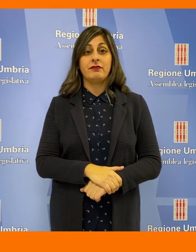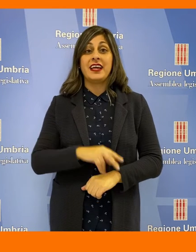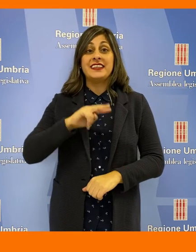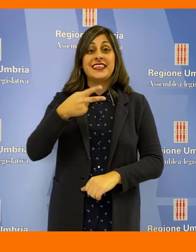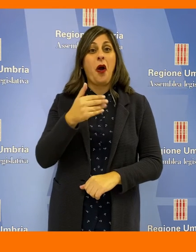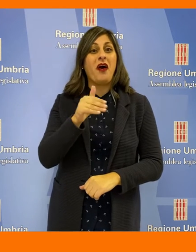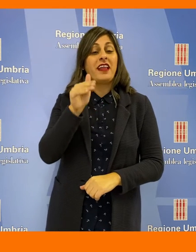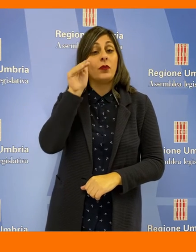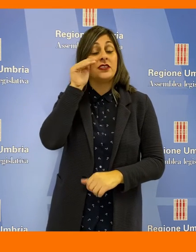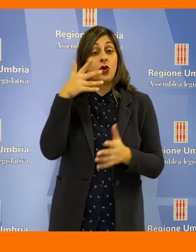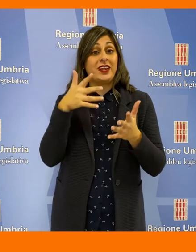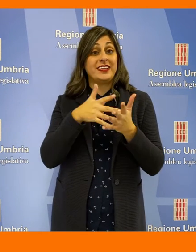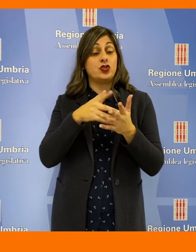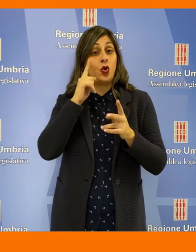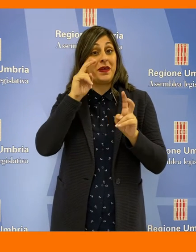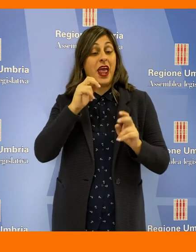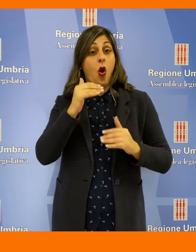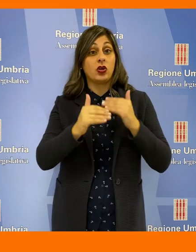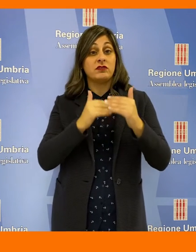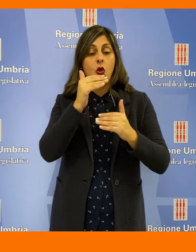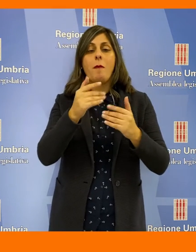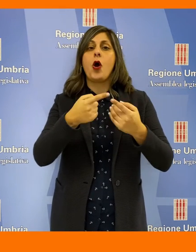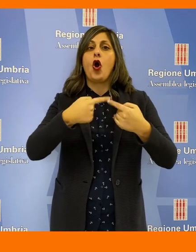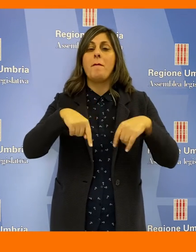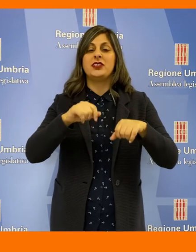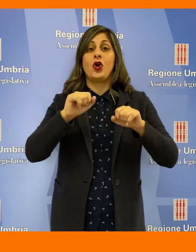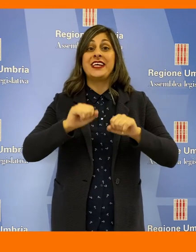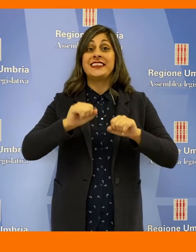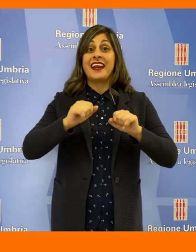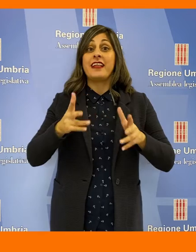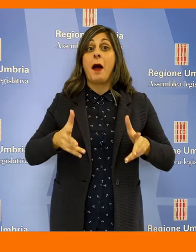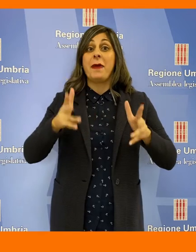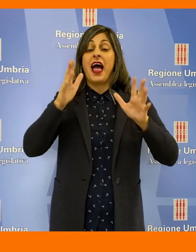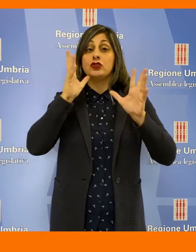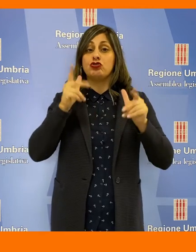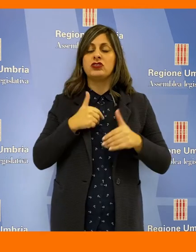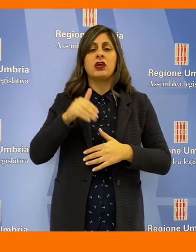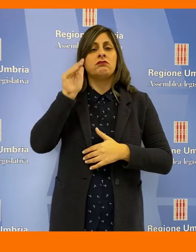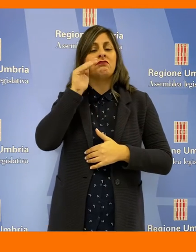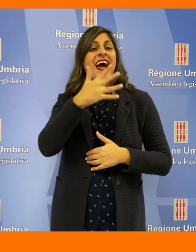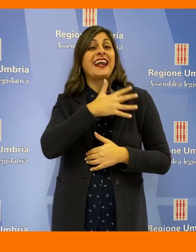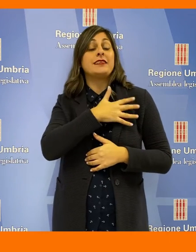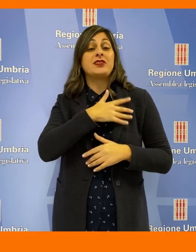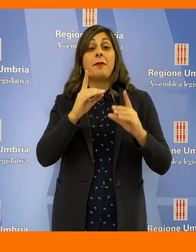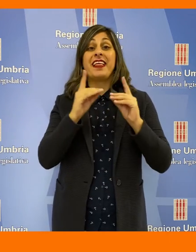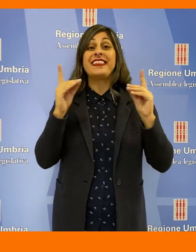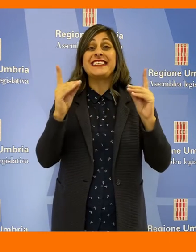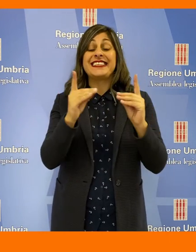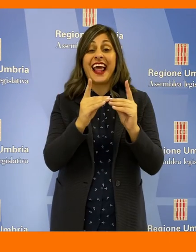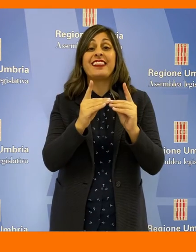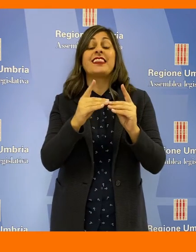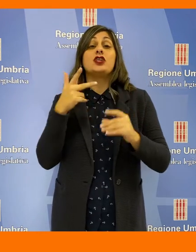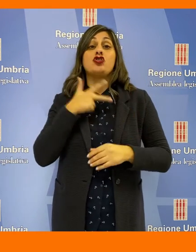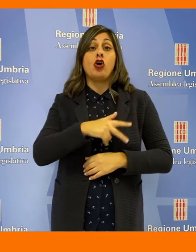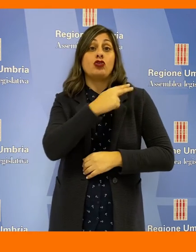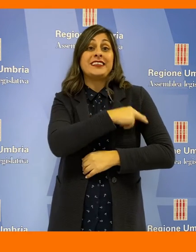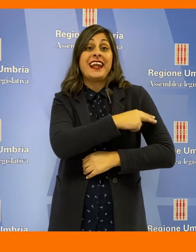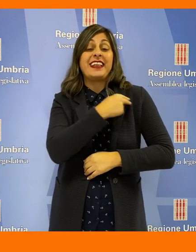seconda audizione sui disturbi del neurosviluppo, la commissione sanità di Palazzo Cesaroni ha ascoltato i responsabili dei distretti sociosanitari delle due